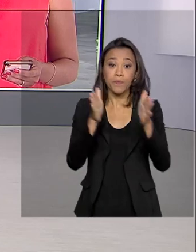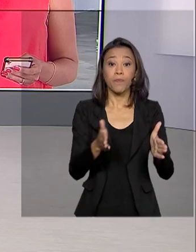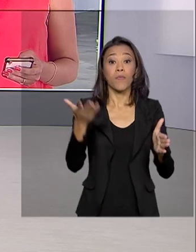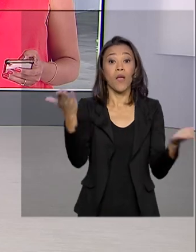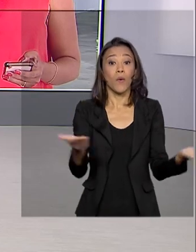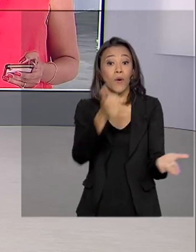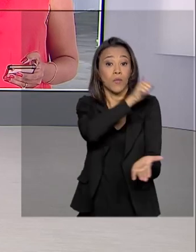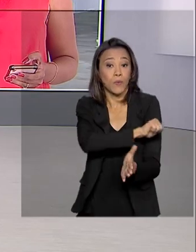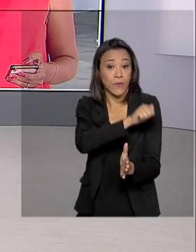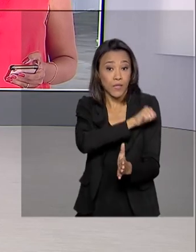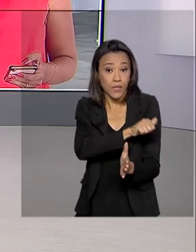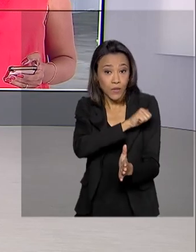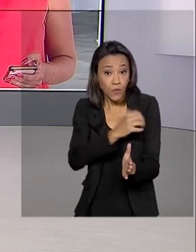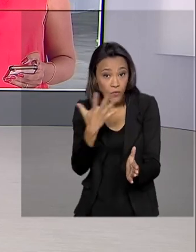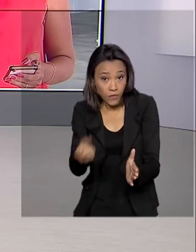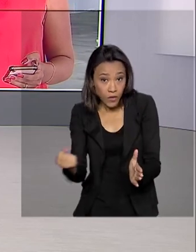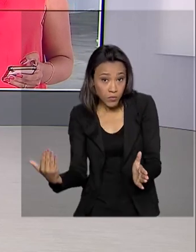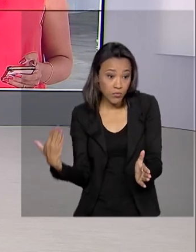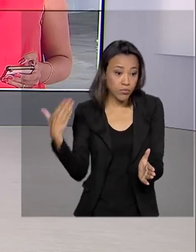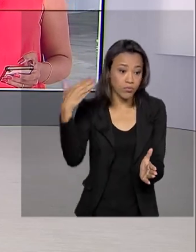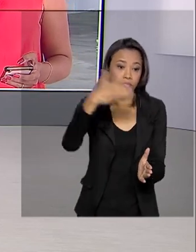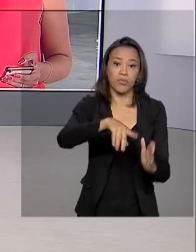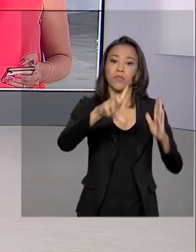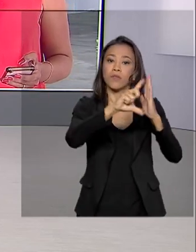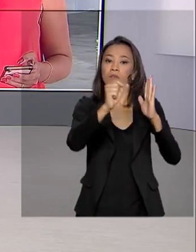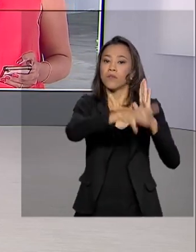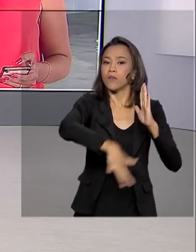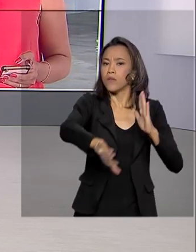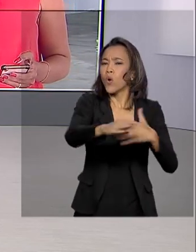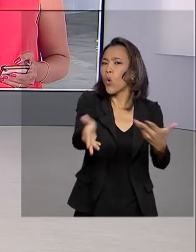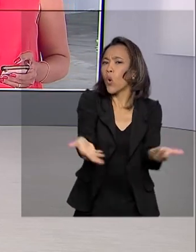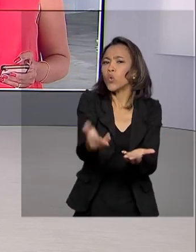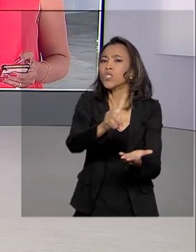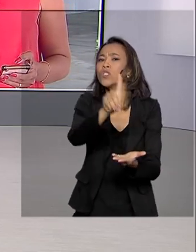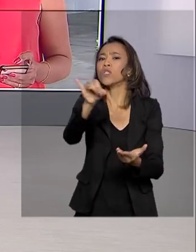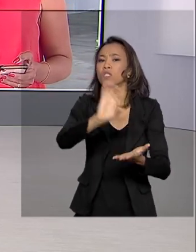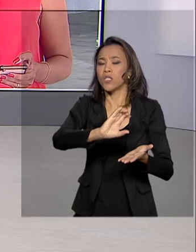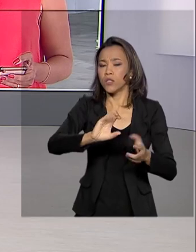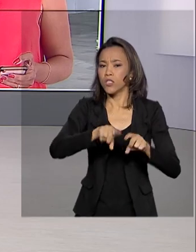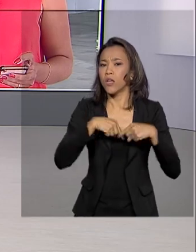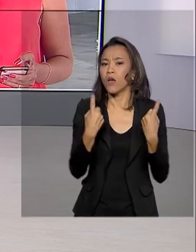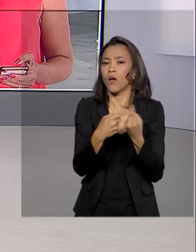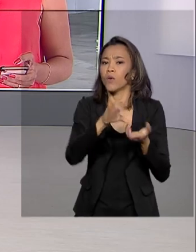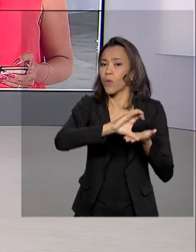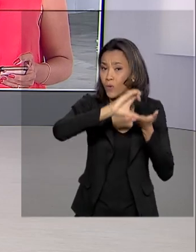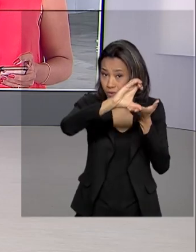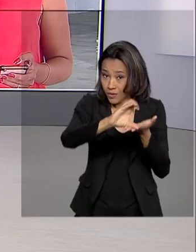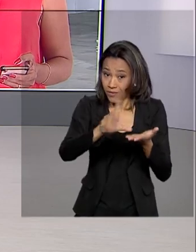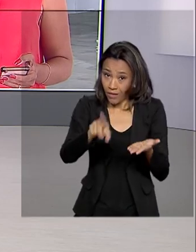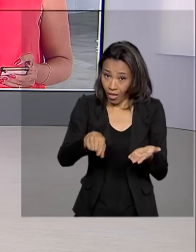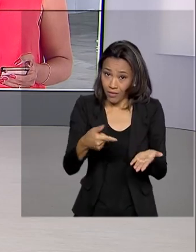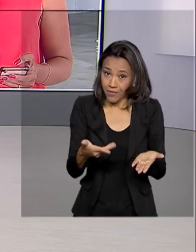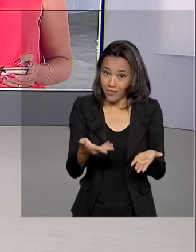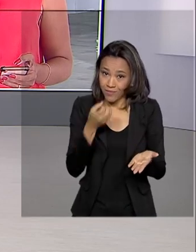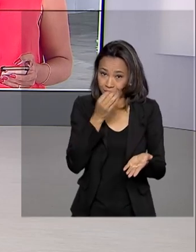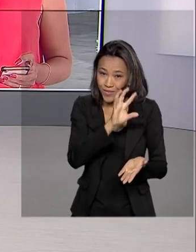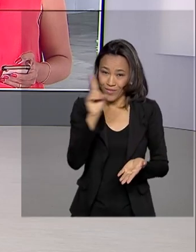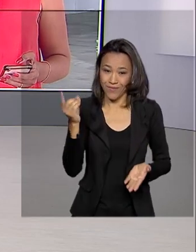Vamos ao Palácio do Planalto, porque hoje é dia de reunião do Conselho de Governo. Não é isso, Luciana Colares? Bom dia pra você.